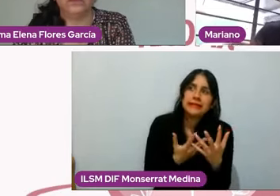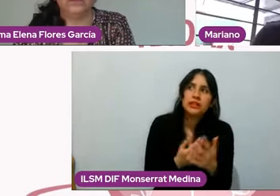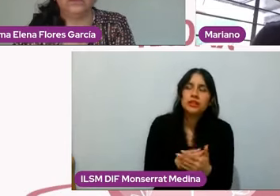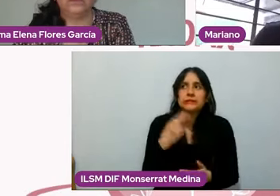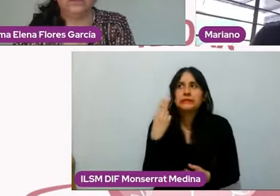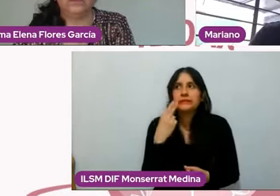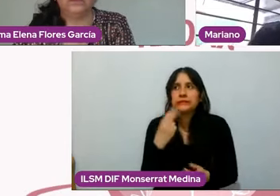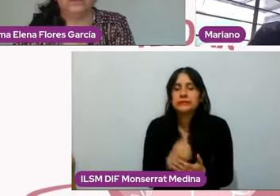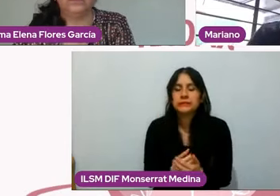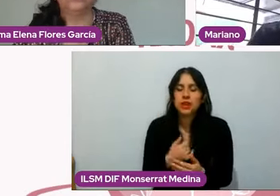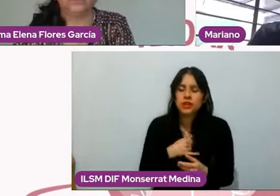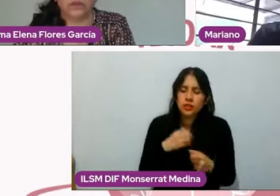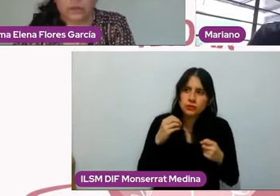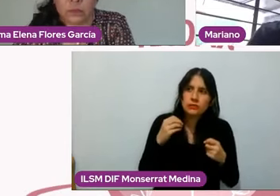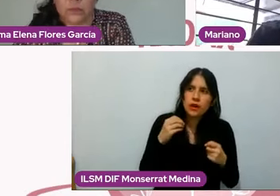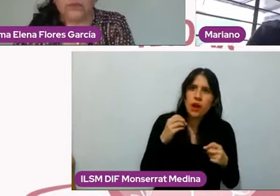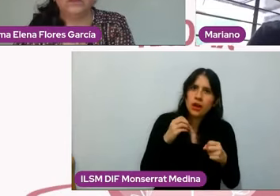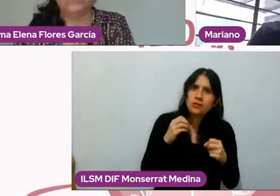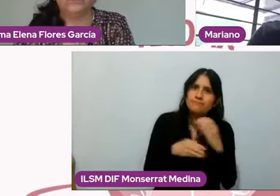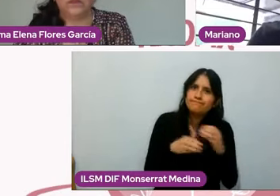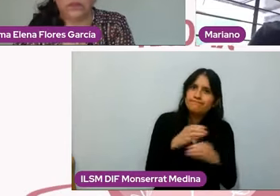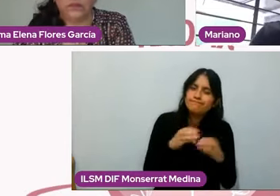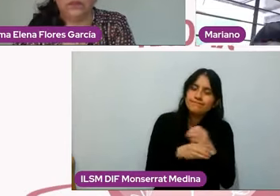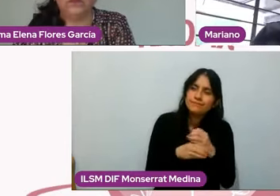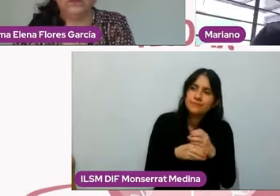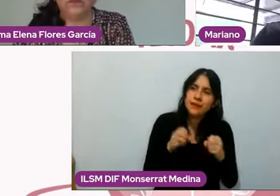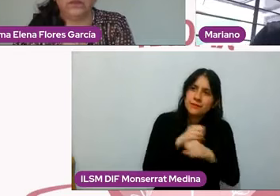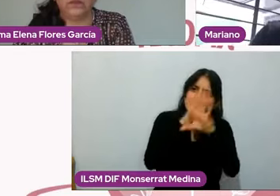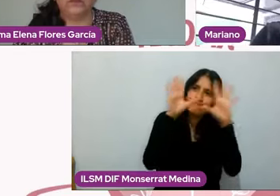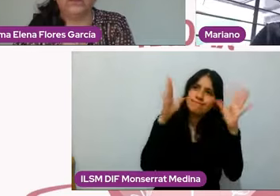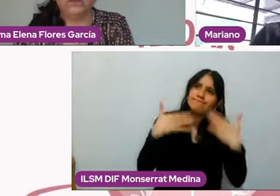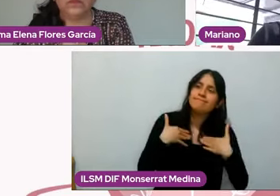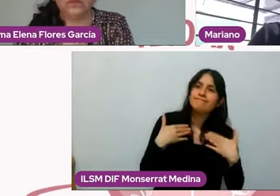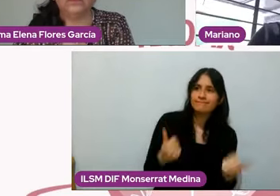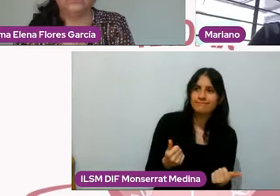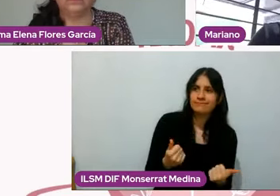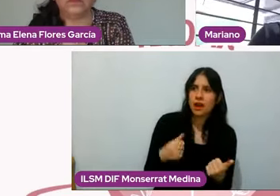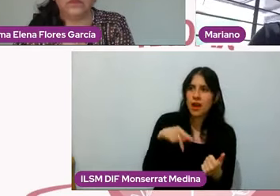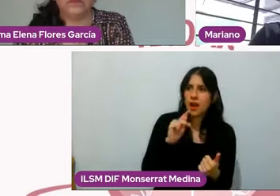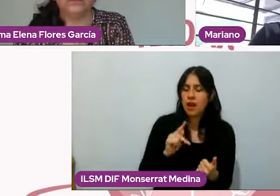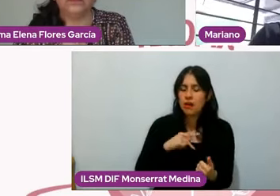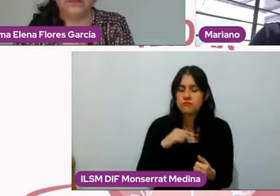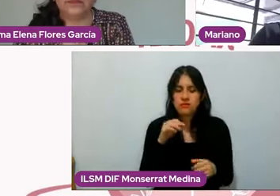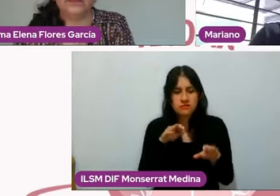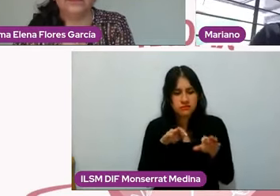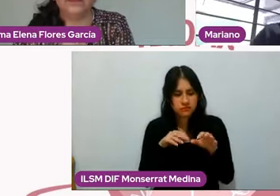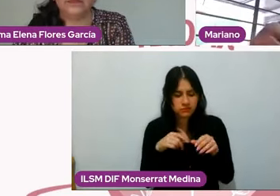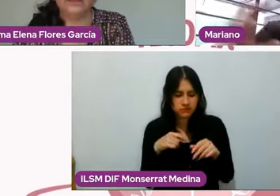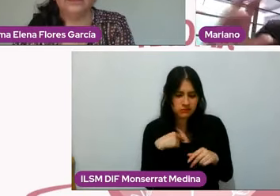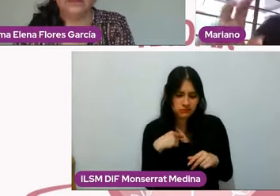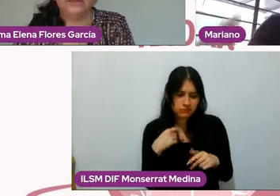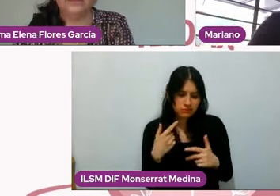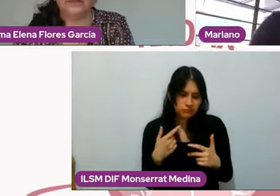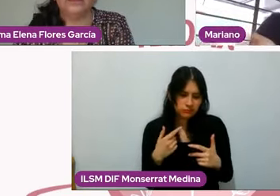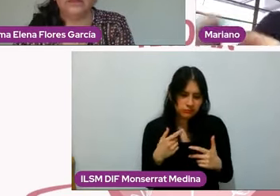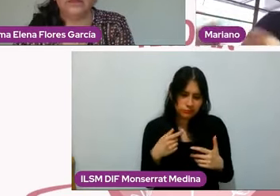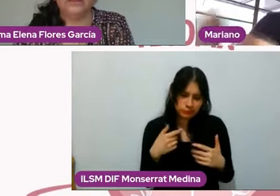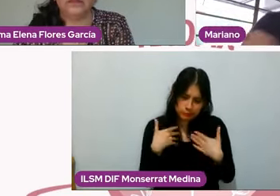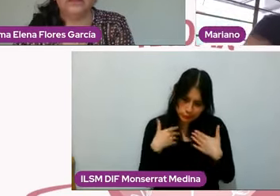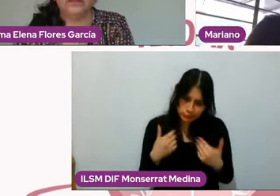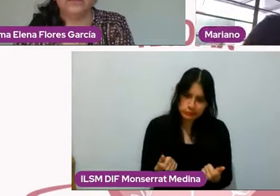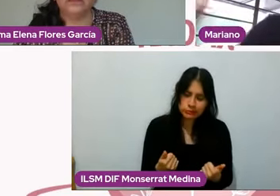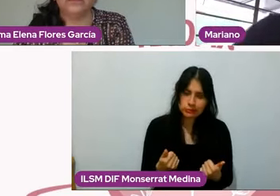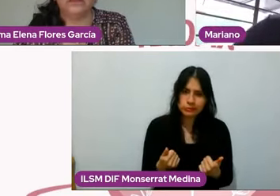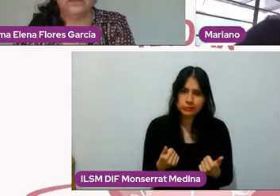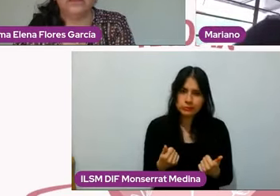se vuelven más claros. Entonces, puede ser que mi trabajo personal, ¿no?, y de la